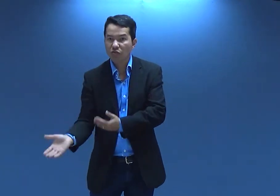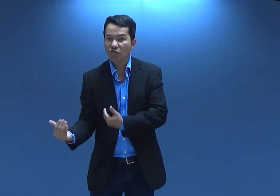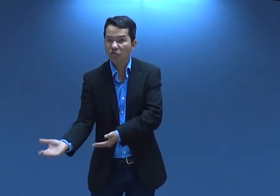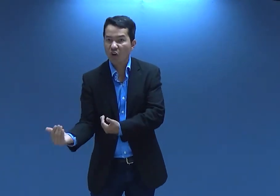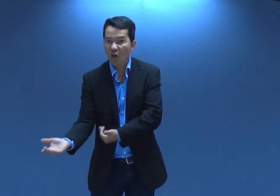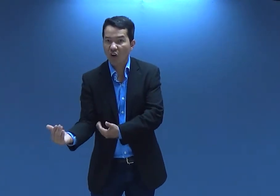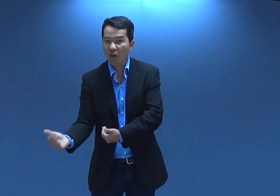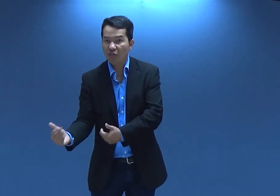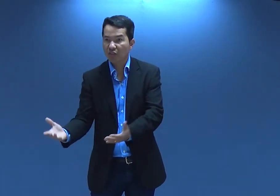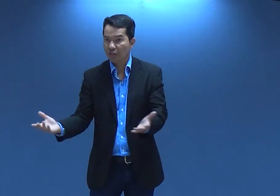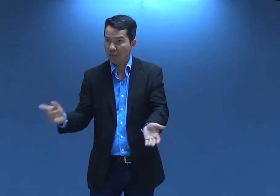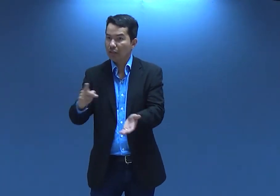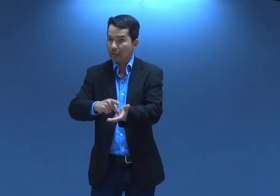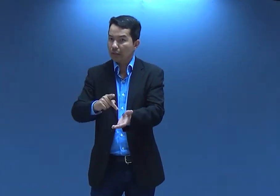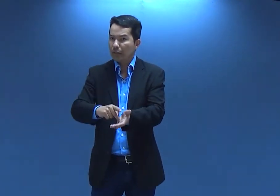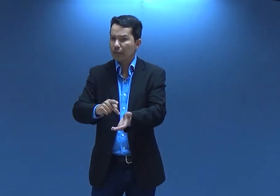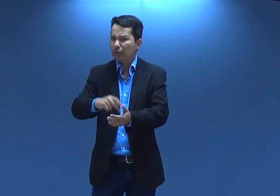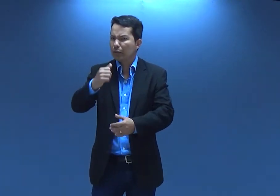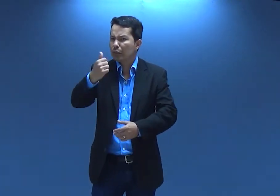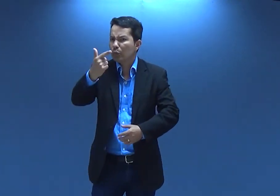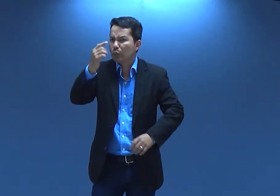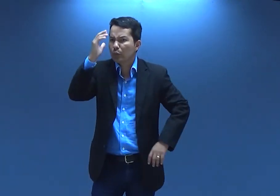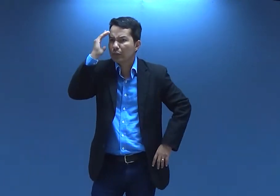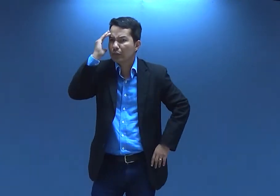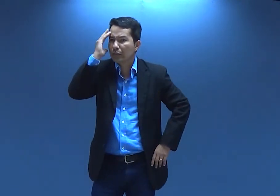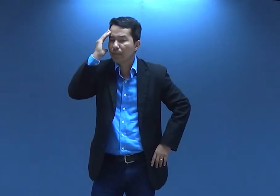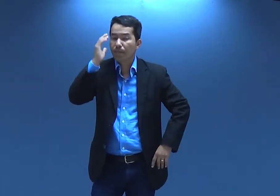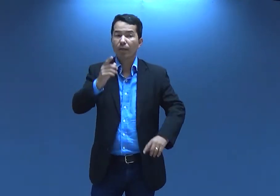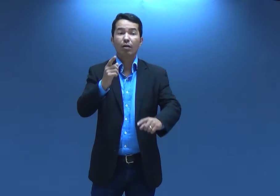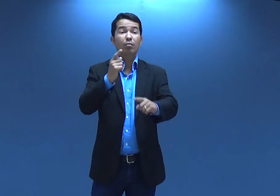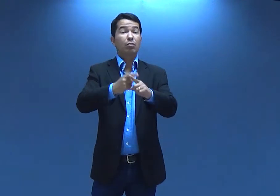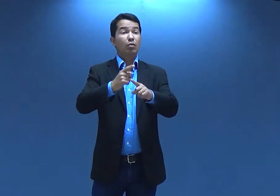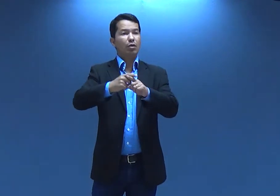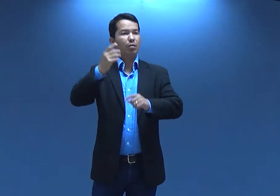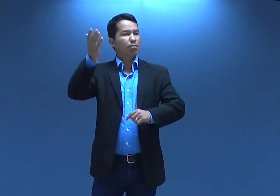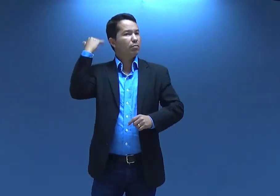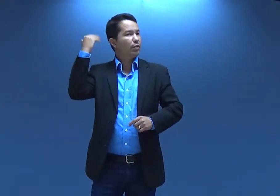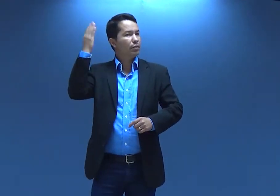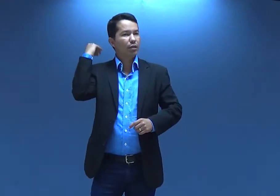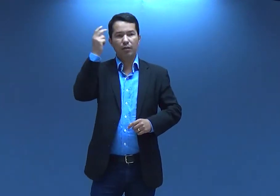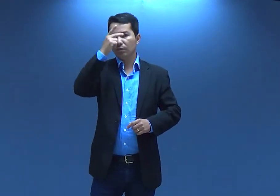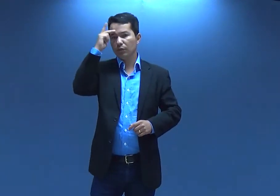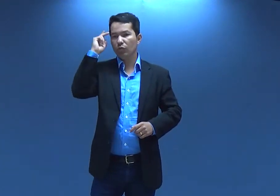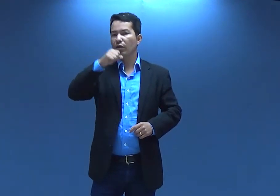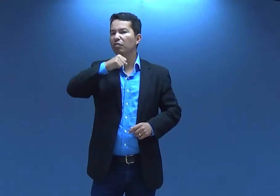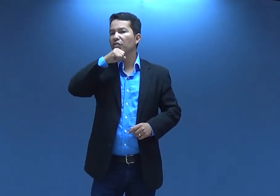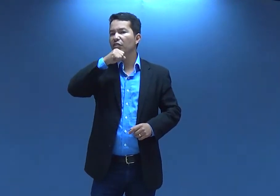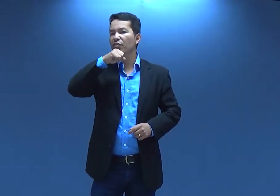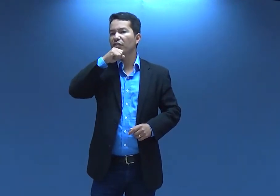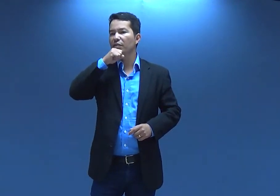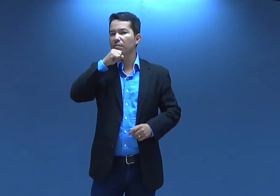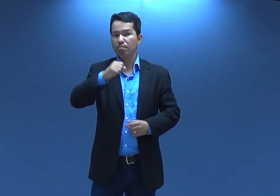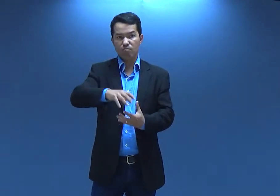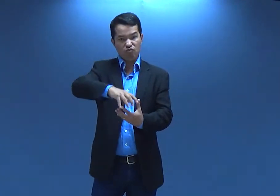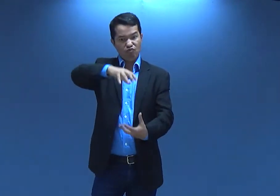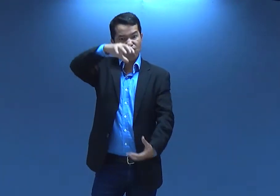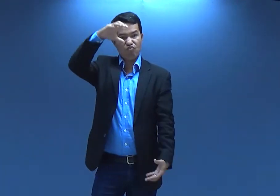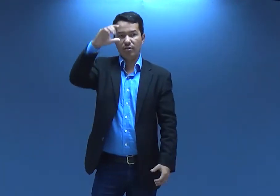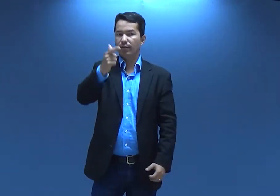Você acha, né? Com 12 anos já casando. Nossa, por quê? Porque no passado as pessoas